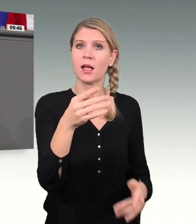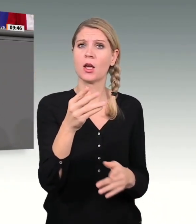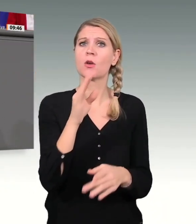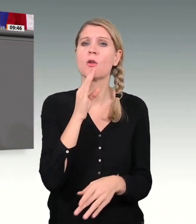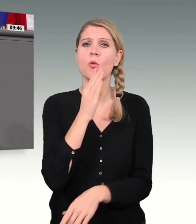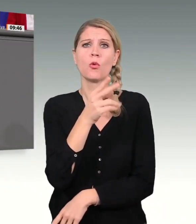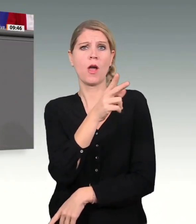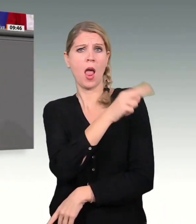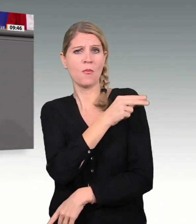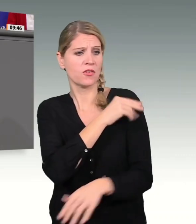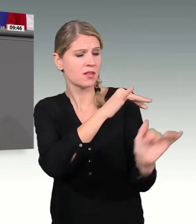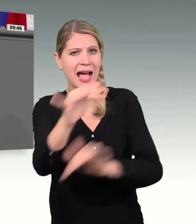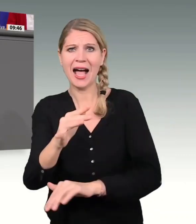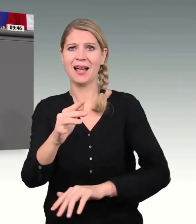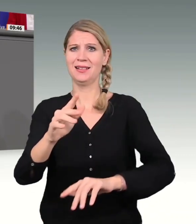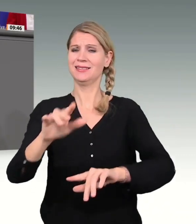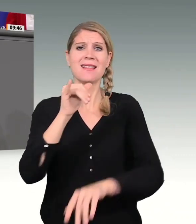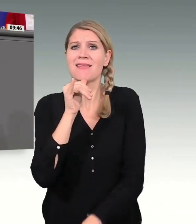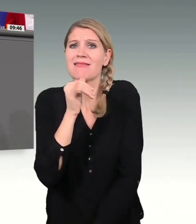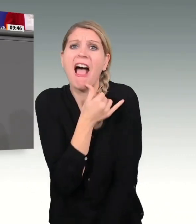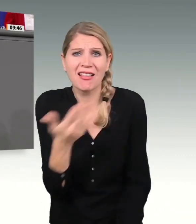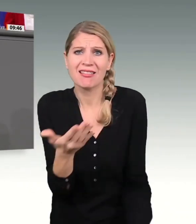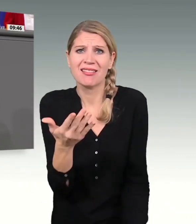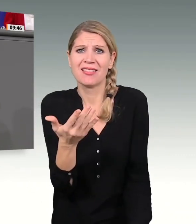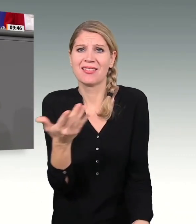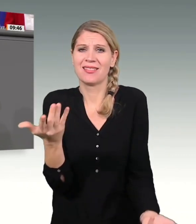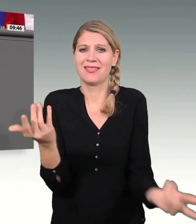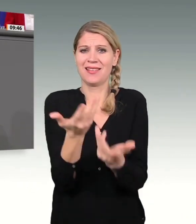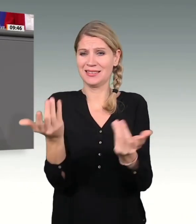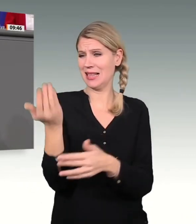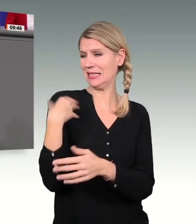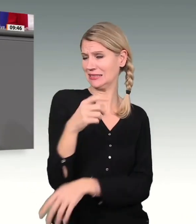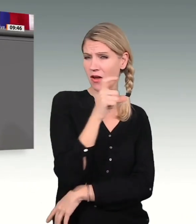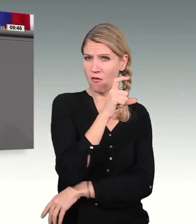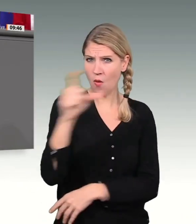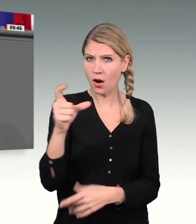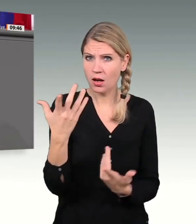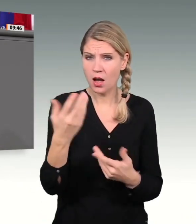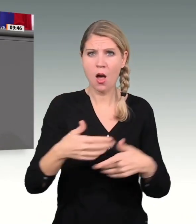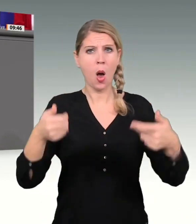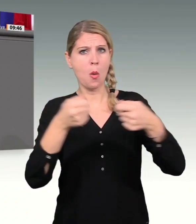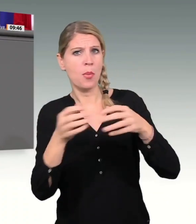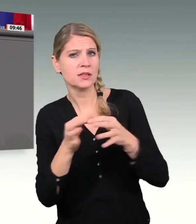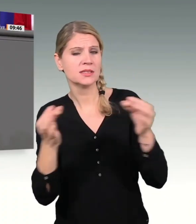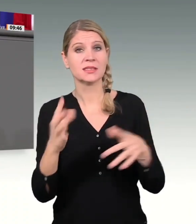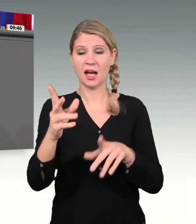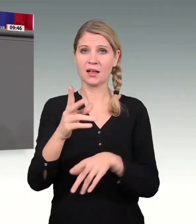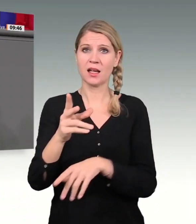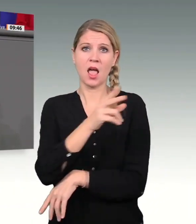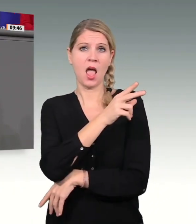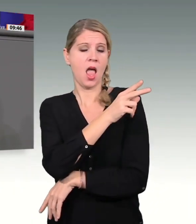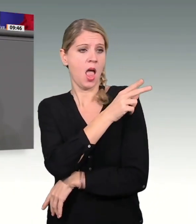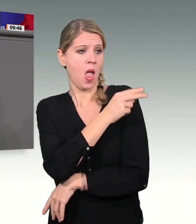nicht zu fassen, meine Damen und Herren. In der vergangenen Woche hat der Bundestag eine einrichtungsbezogene Impfpflicht beschlossen.